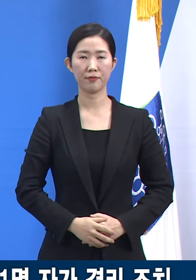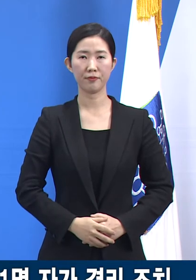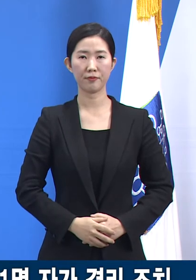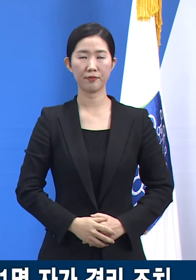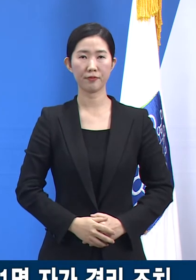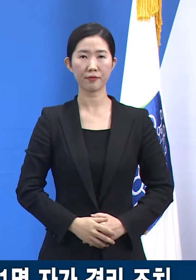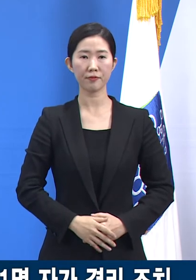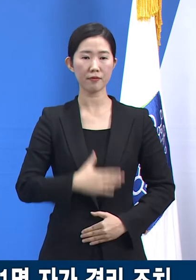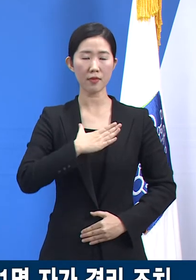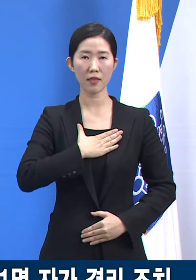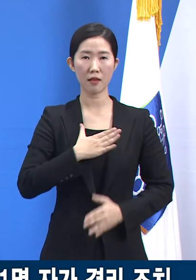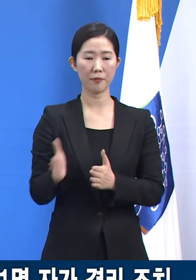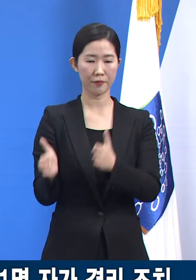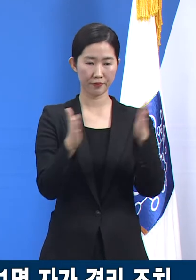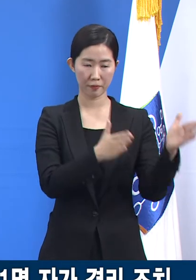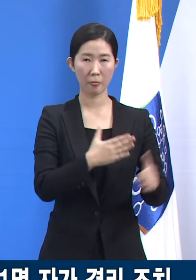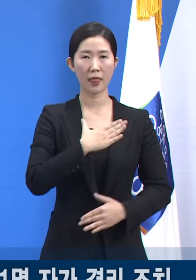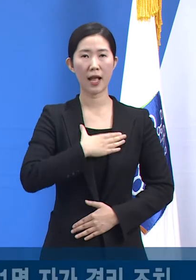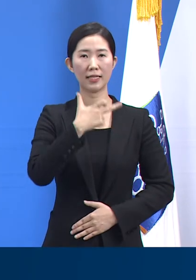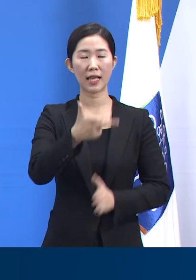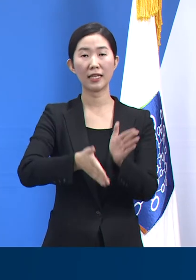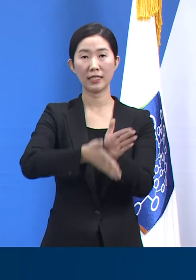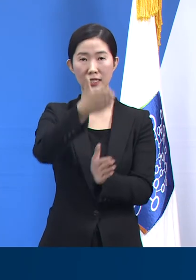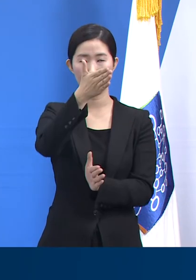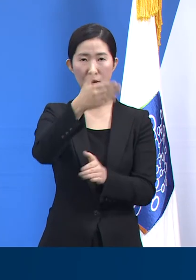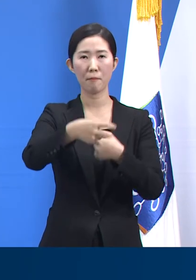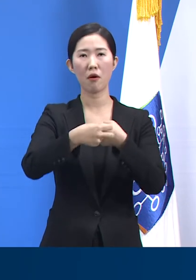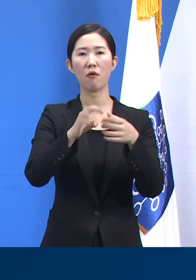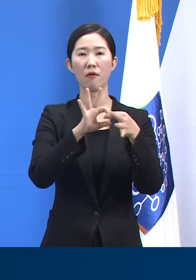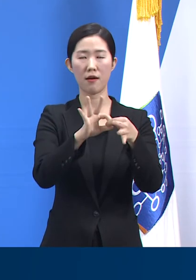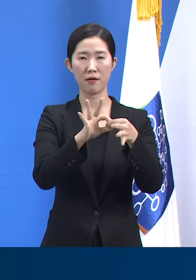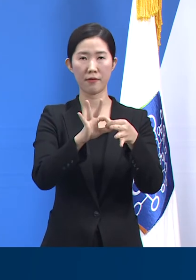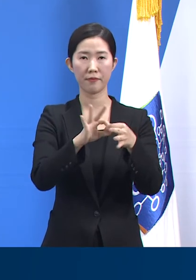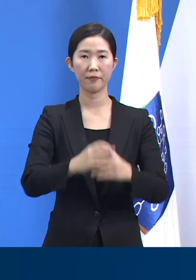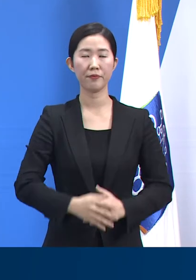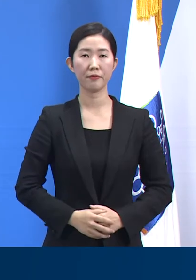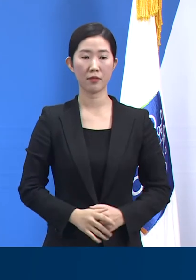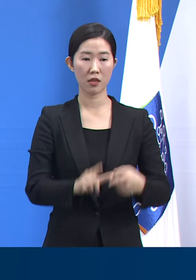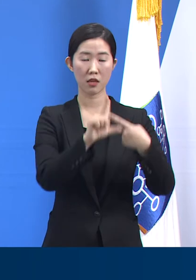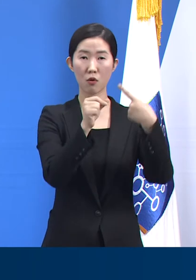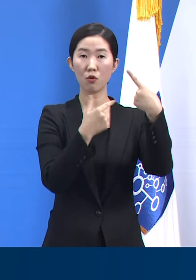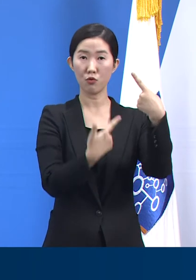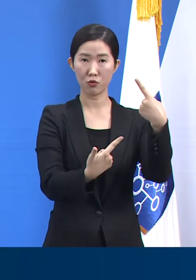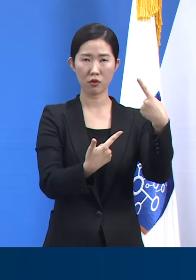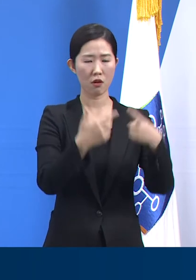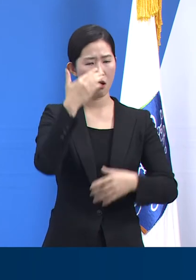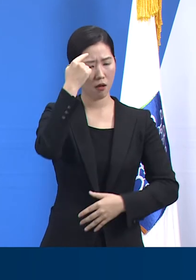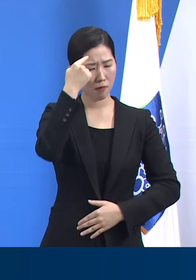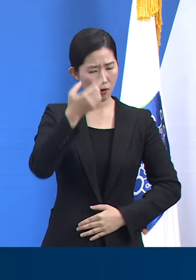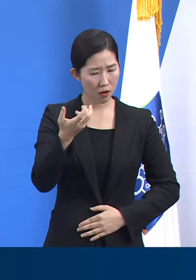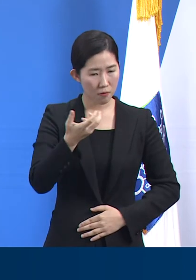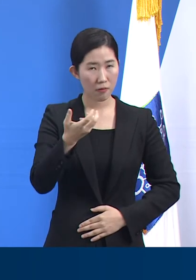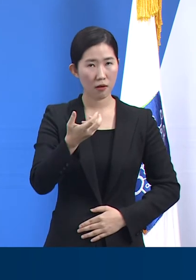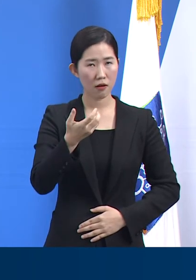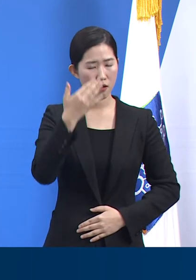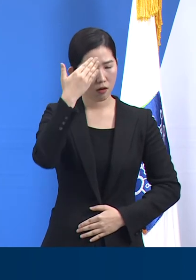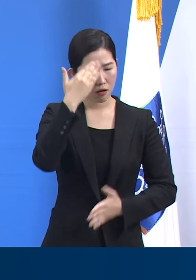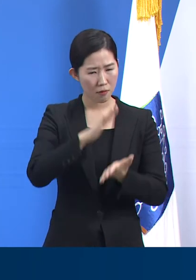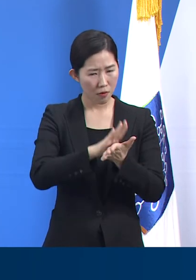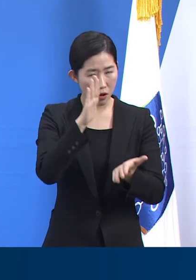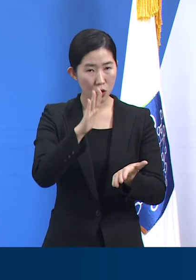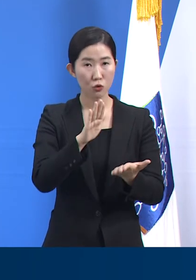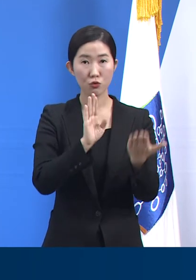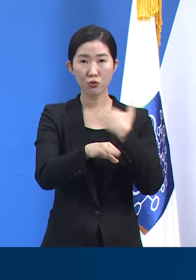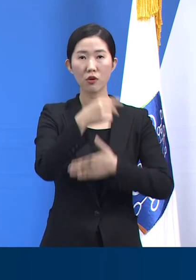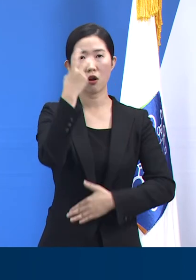안산시 소재 병원 관련 확진 상황입니다. 지난 1월 6일 인후통 등 증상 발현으로 검사를